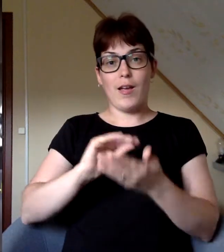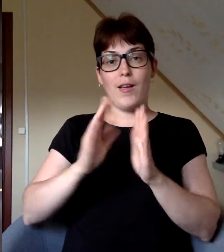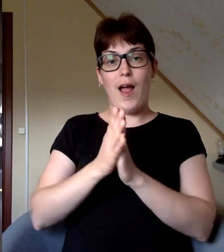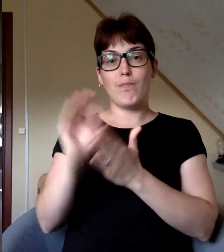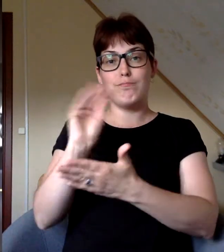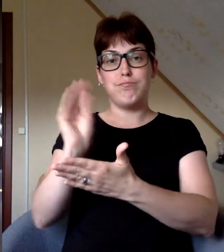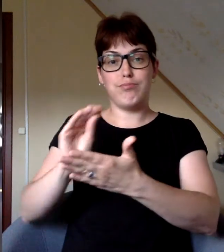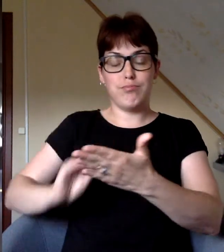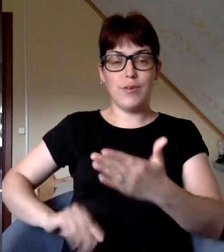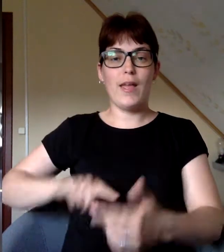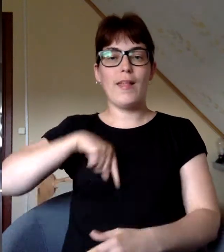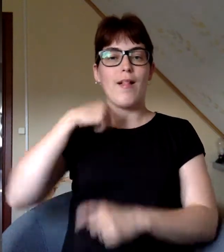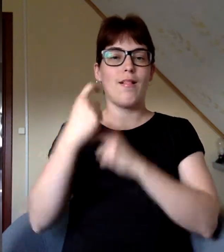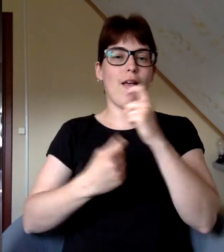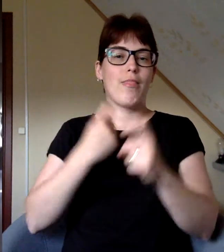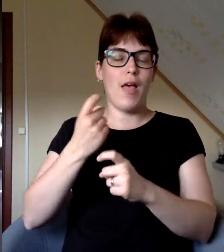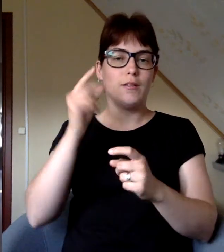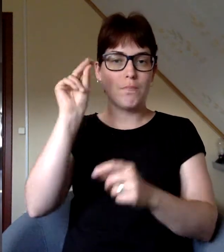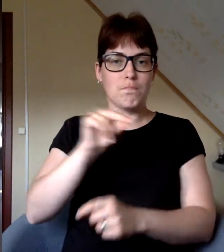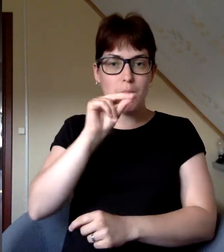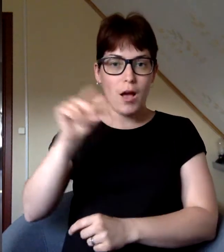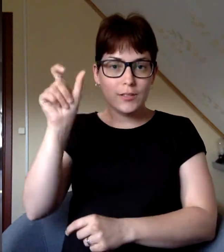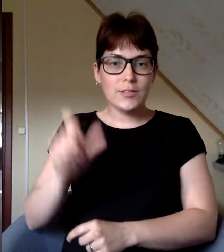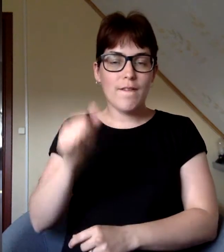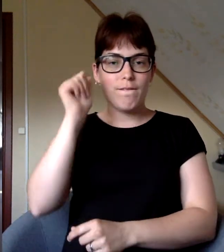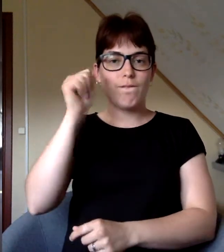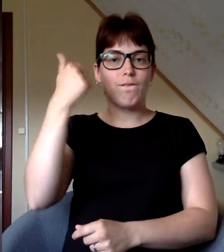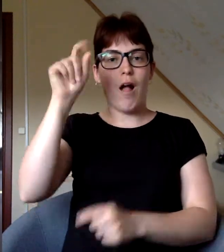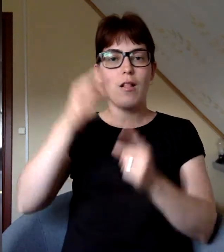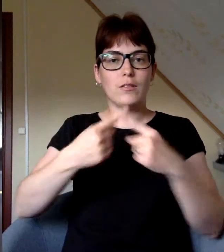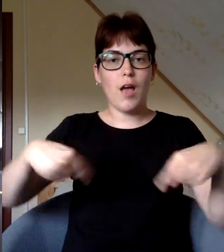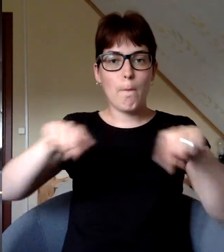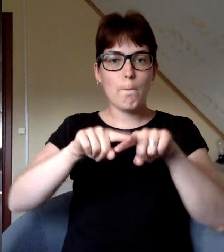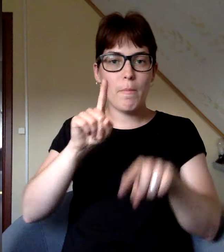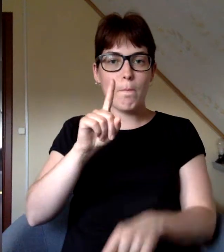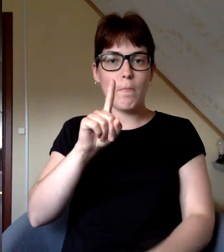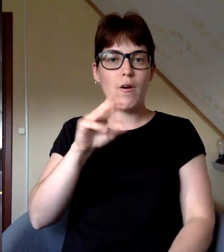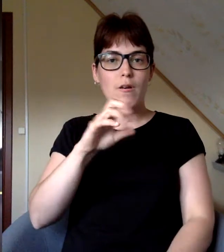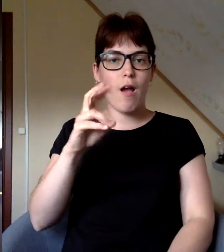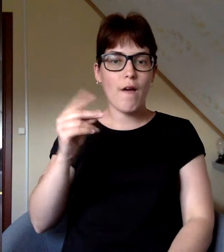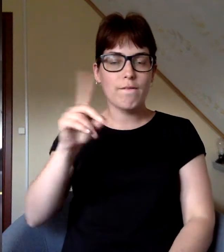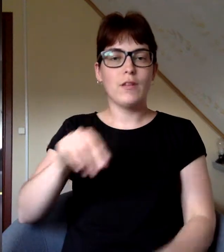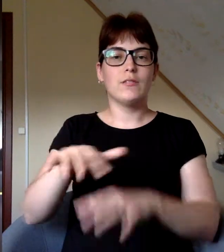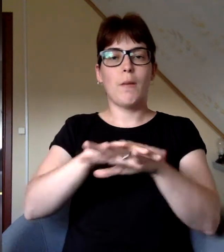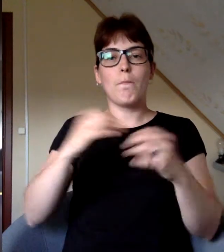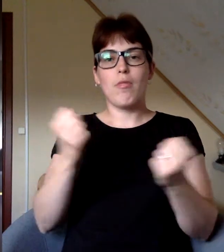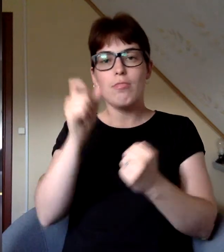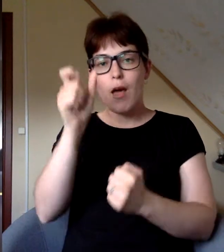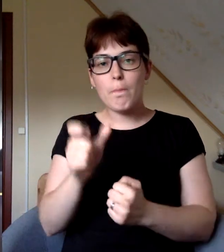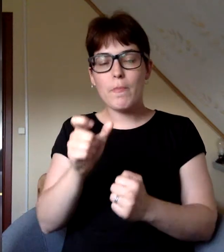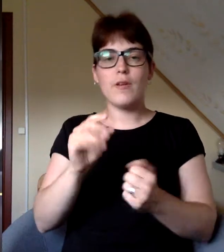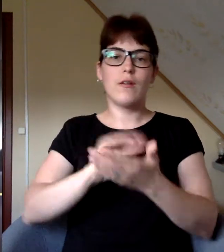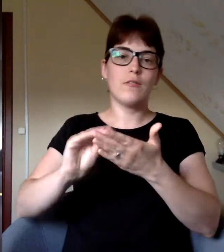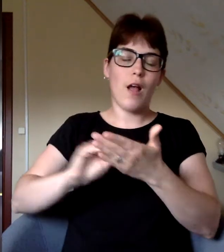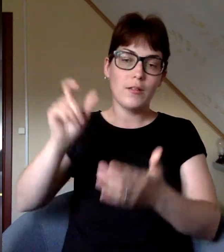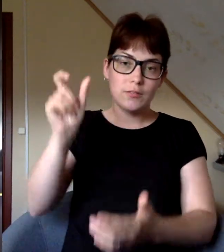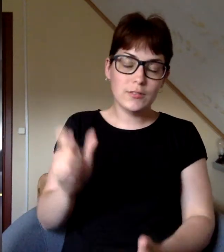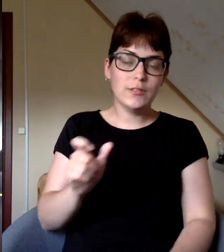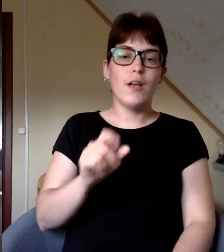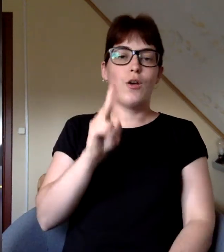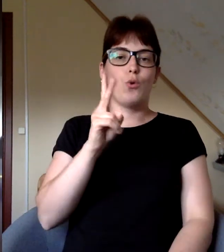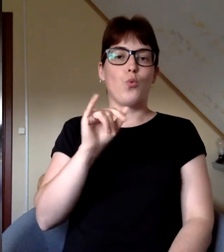Smeltenes draudzes ilgadējs mācītājs Valkas apriņķa prāvests, rakstnieks un sabiedriskais darbinieks Kārlis Kunzič.